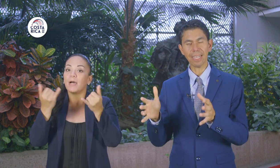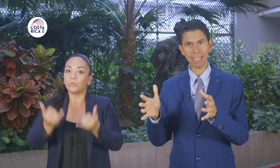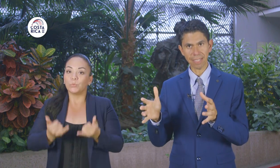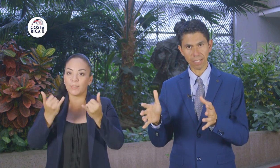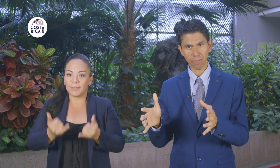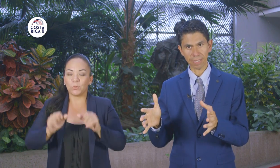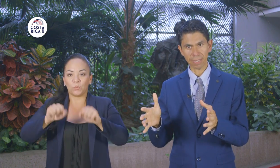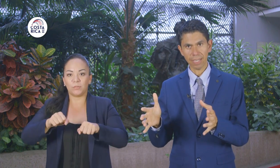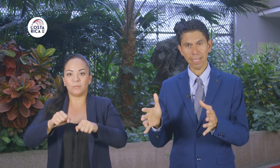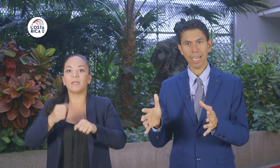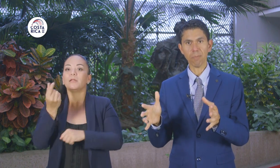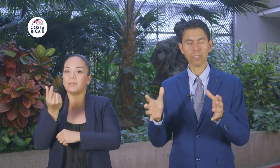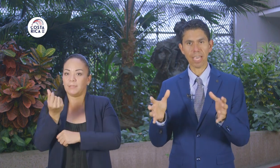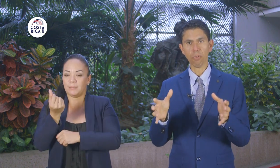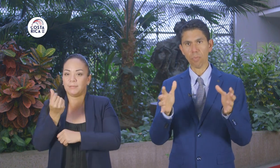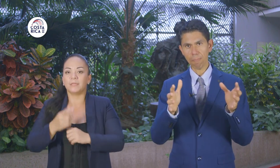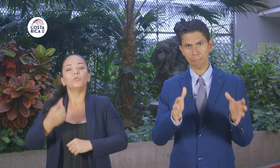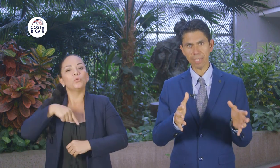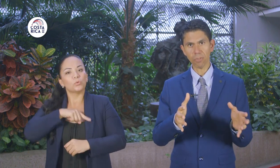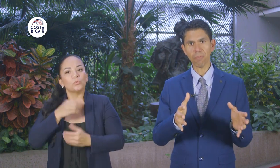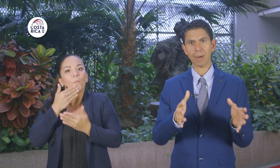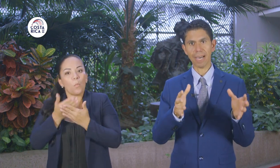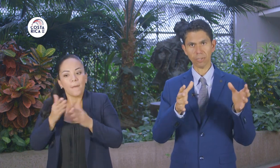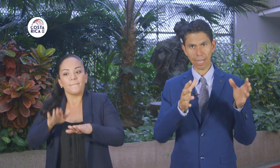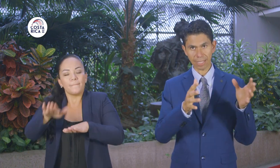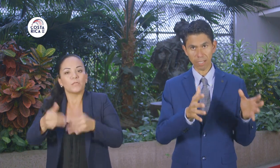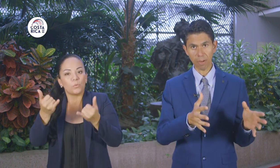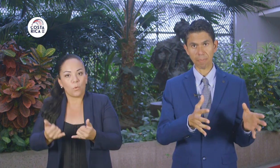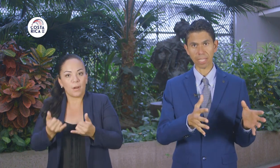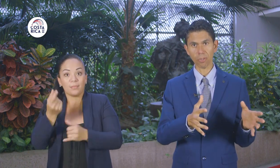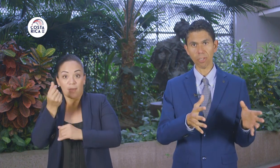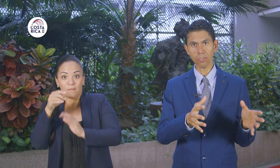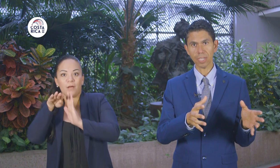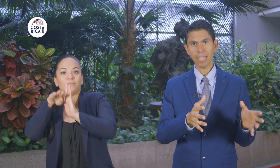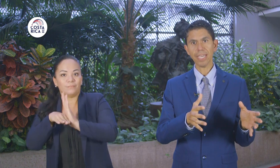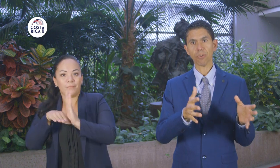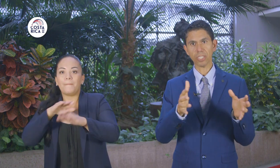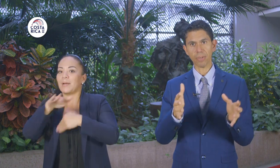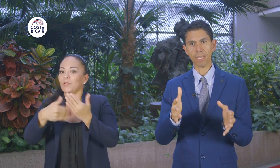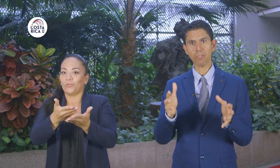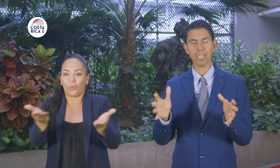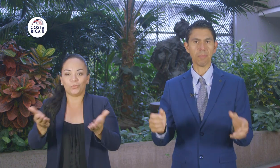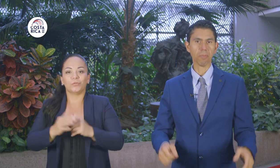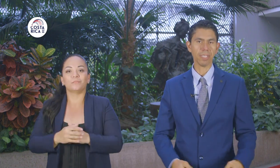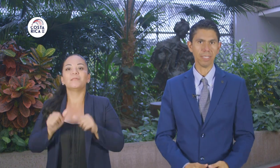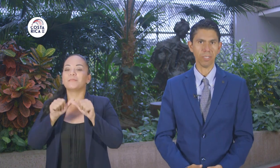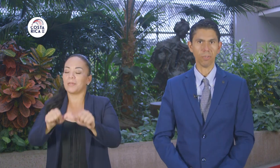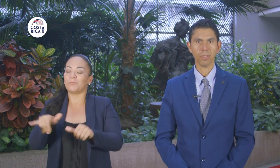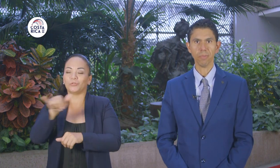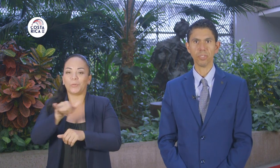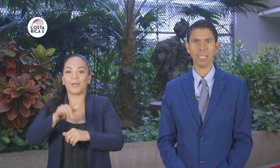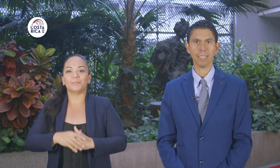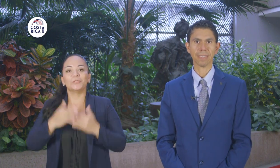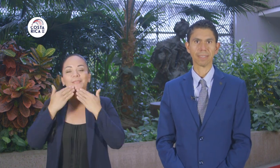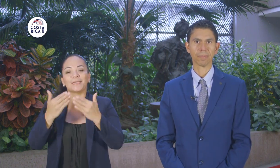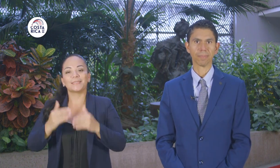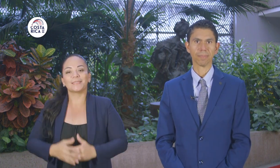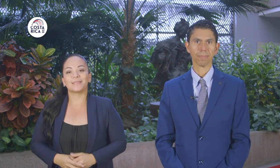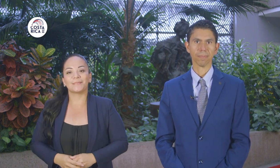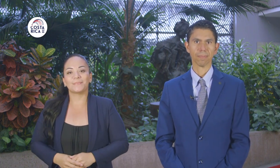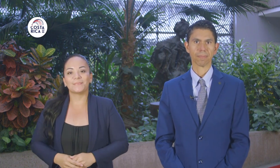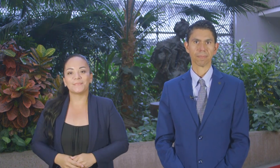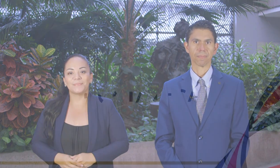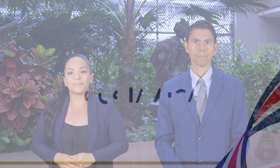posible las tarifas. Hemos dado un buen paso bajando la tarifa para todos y continuaremos en el mismo sentido. Muchas gracias.